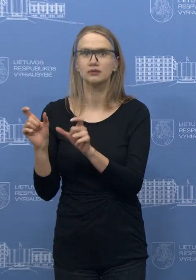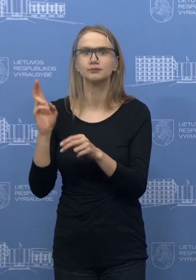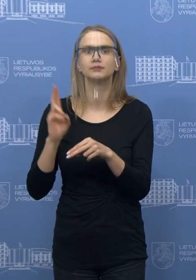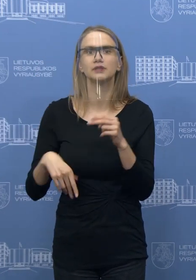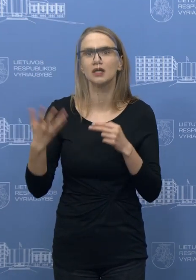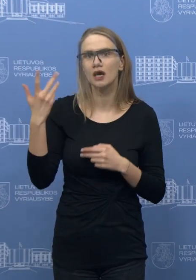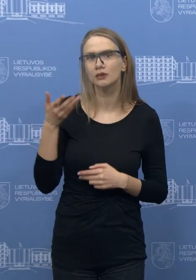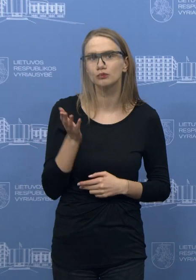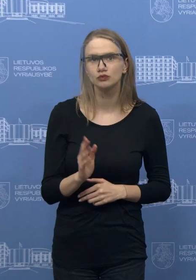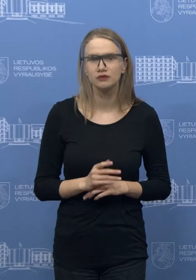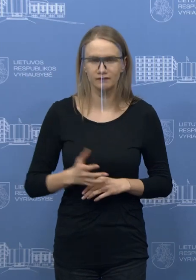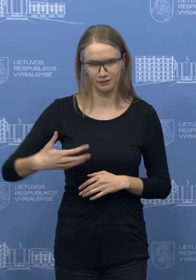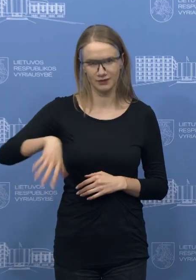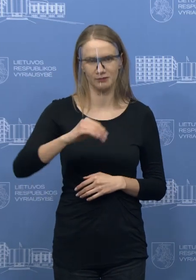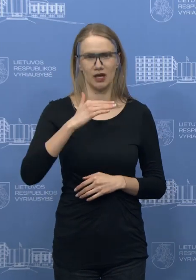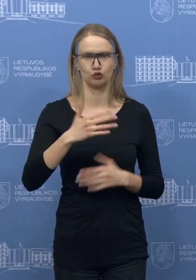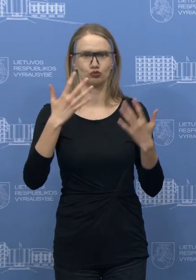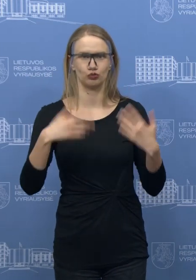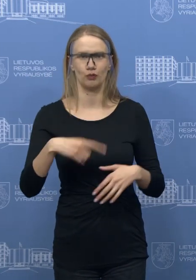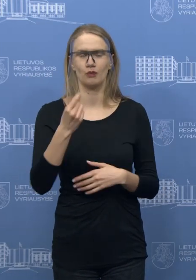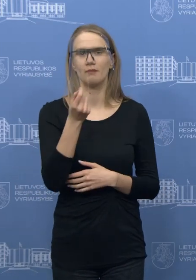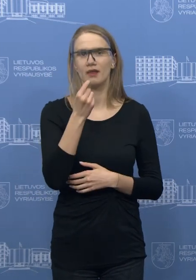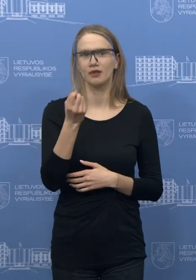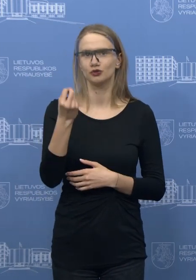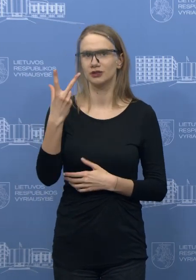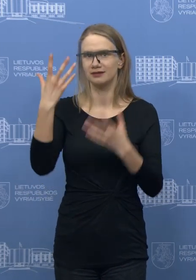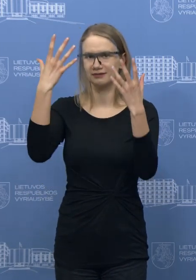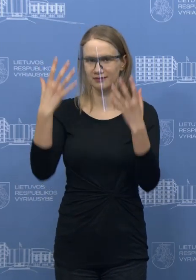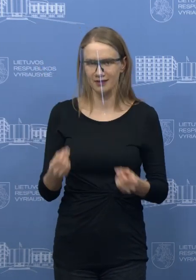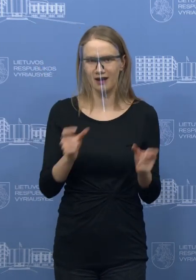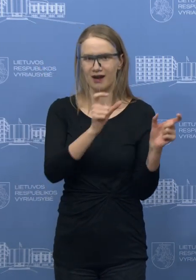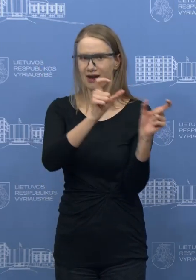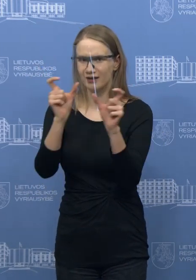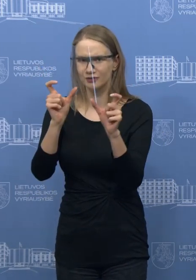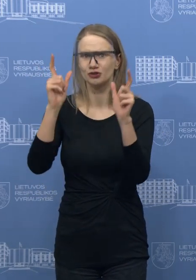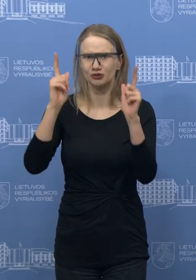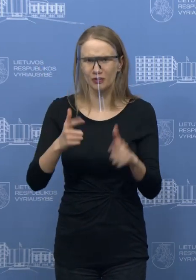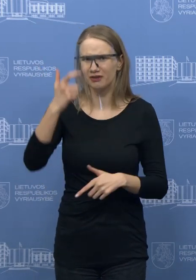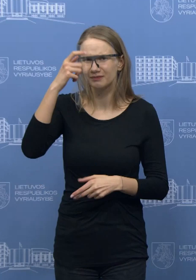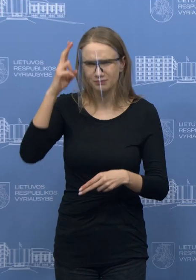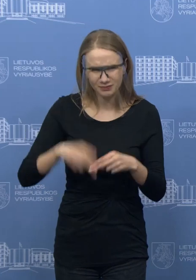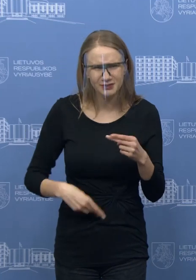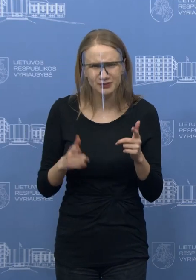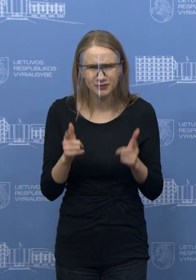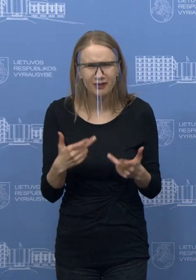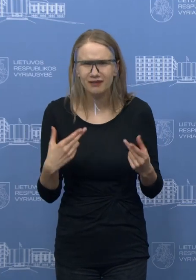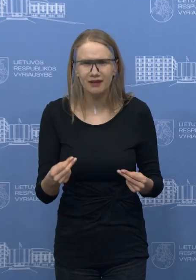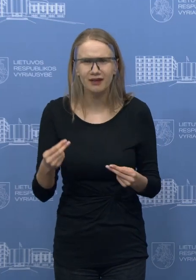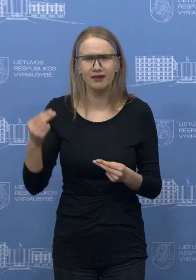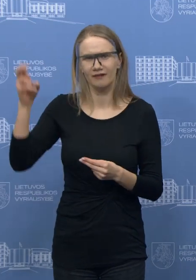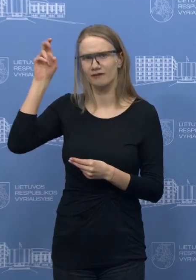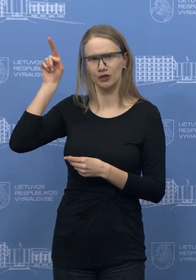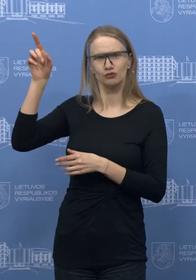Turbūt jau visiems sakė vaizdu, kad balandžio 13-oji nėra ta data, kada karantinas pasibaigs. Ar vyriausybė jau svarsto